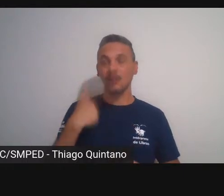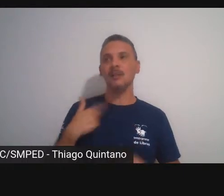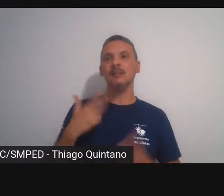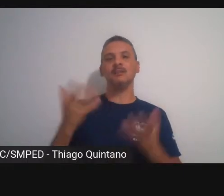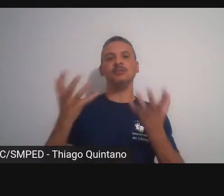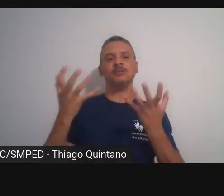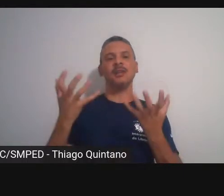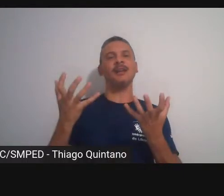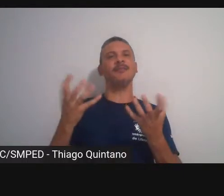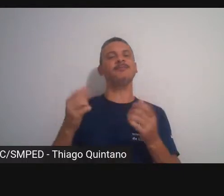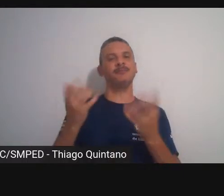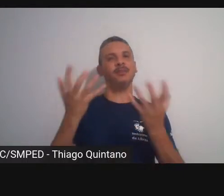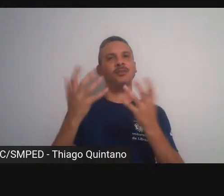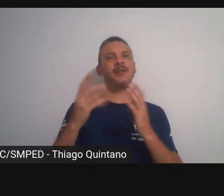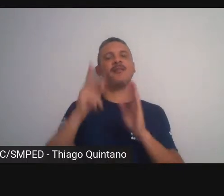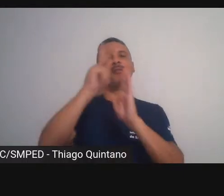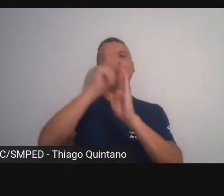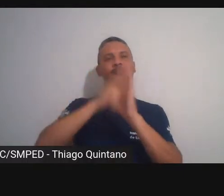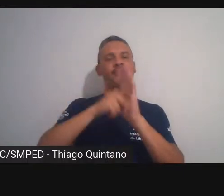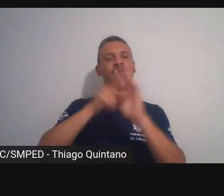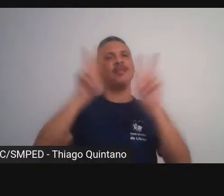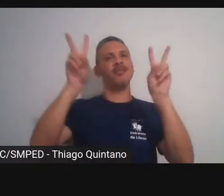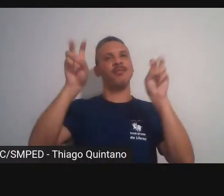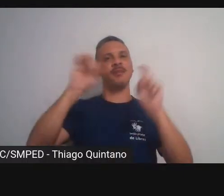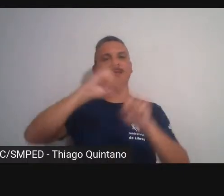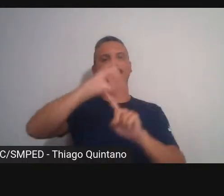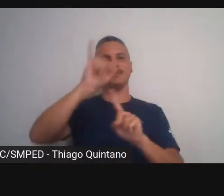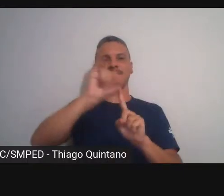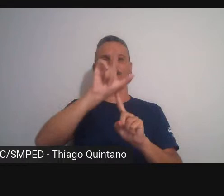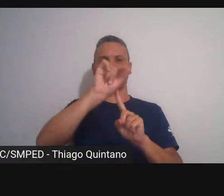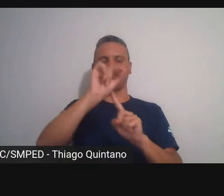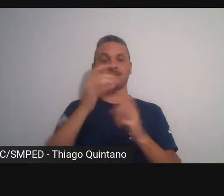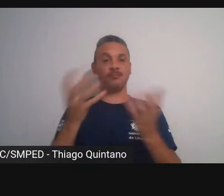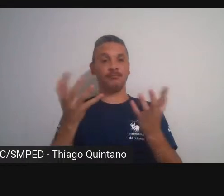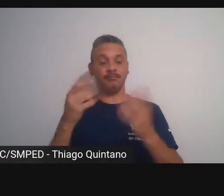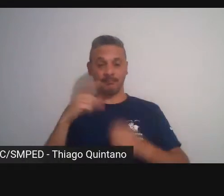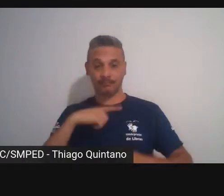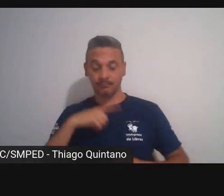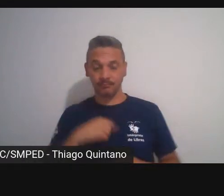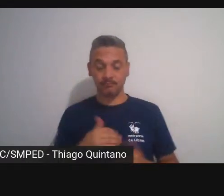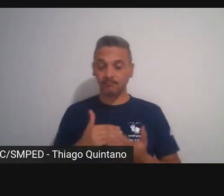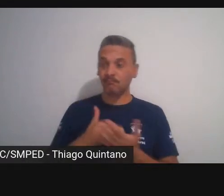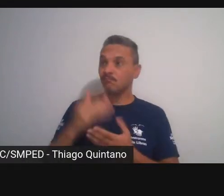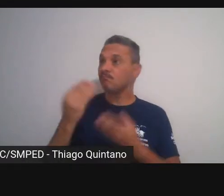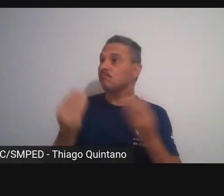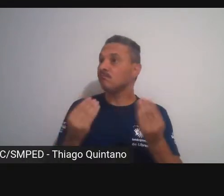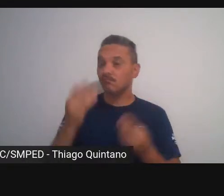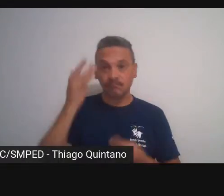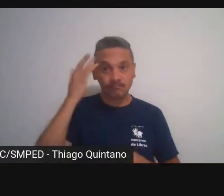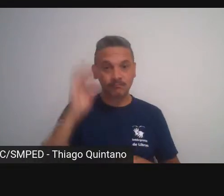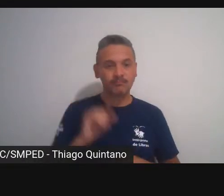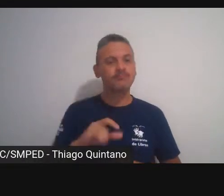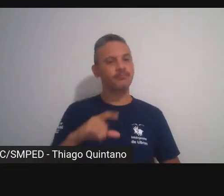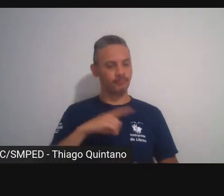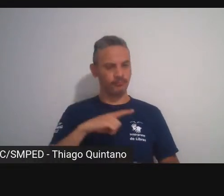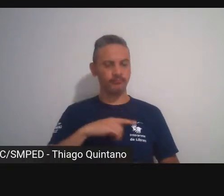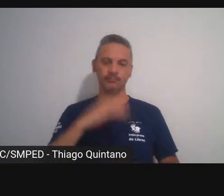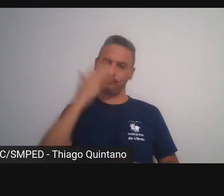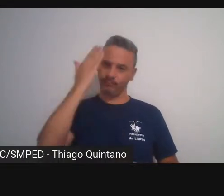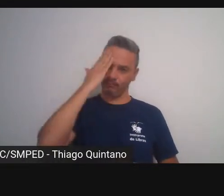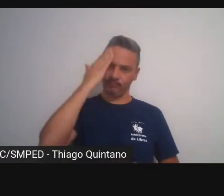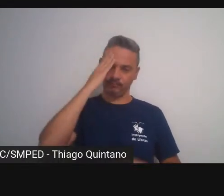muito fazer um projeto sobre o Jaraguá já não tinha ideia de por onde começar aliás tinha assim por